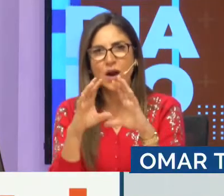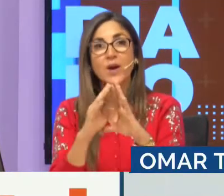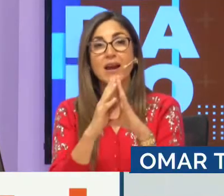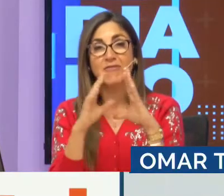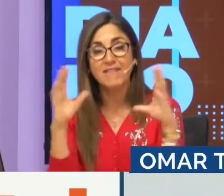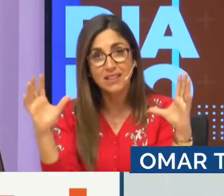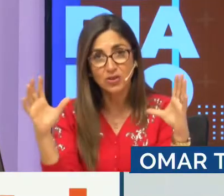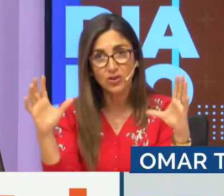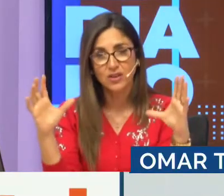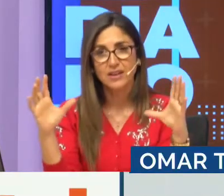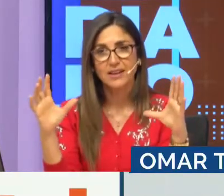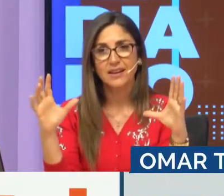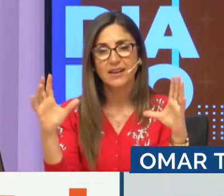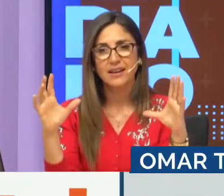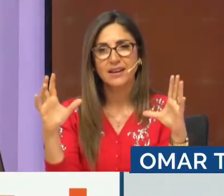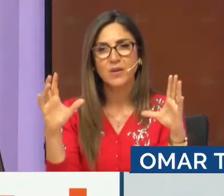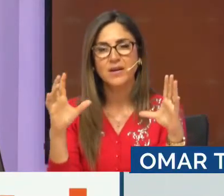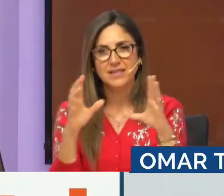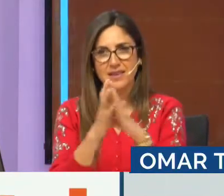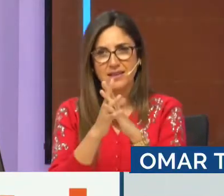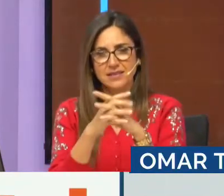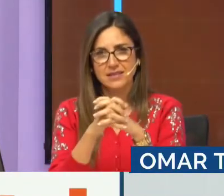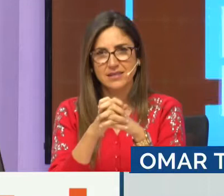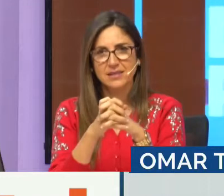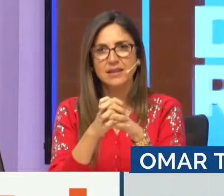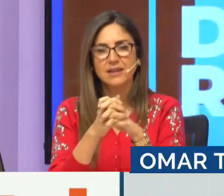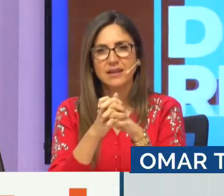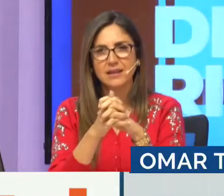señas o el alfabeto en lengua de señas?